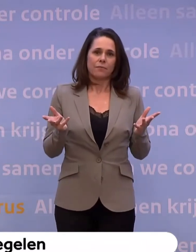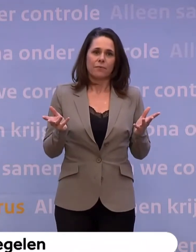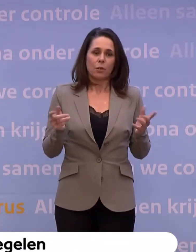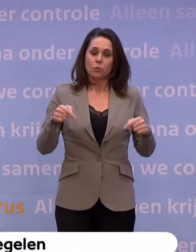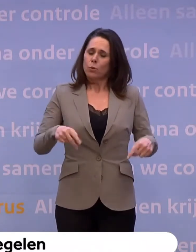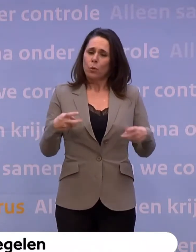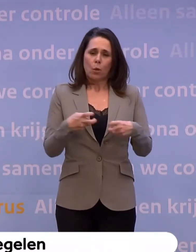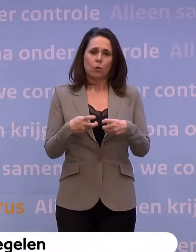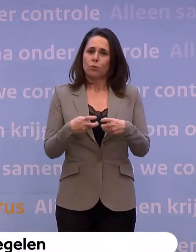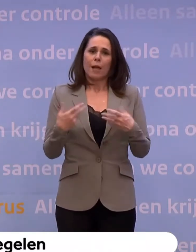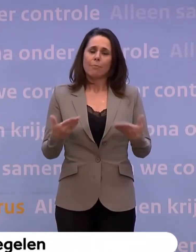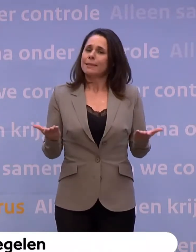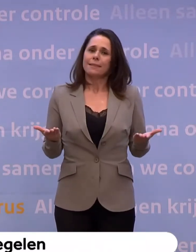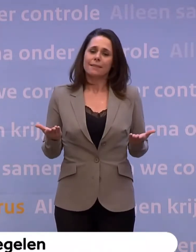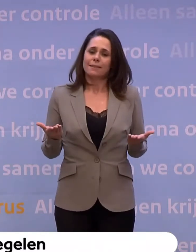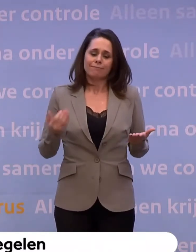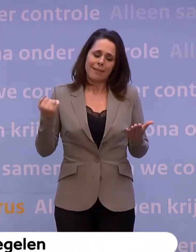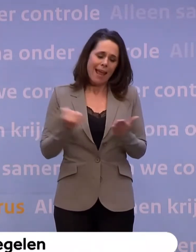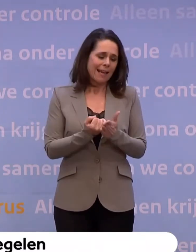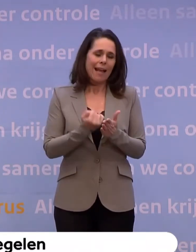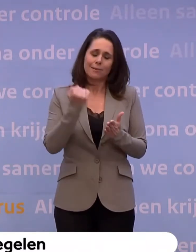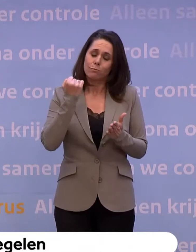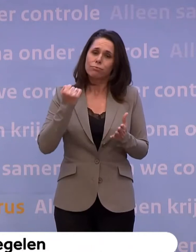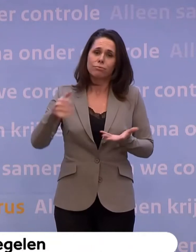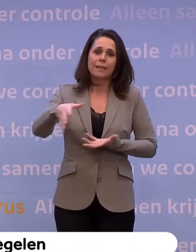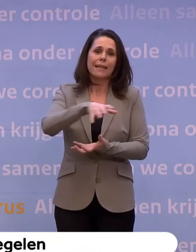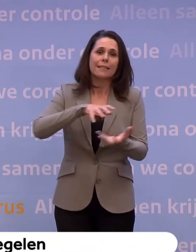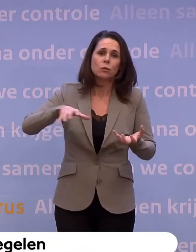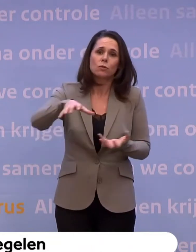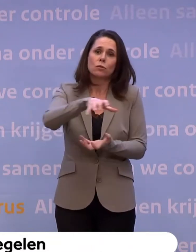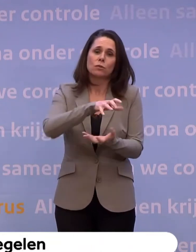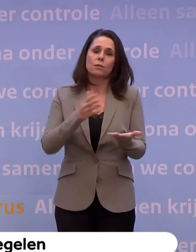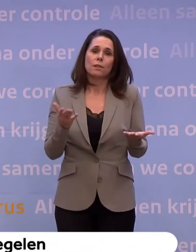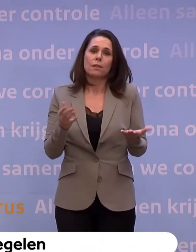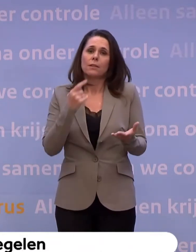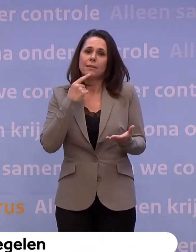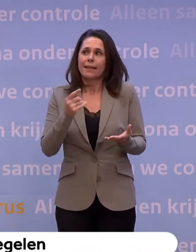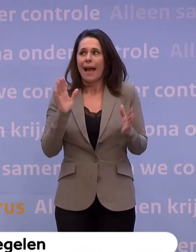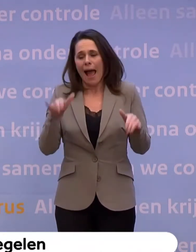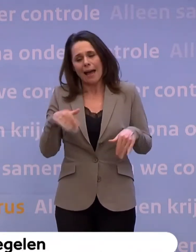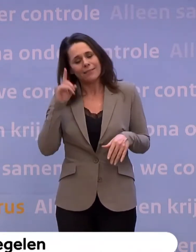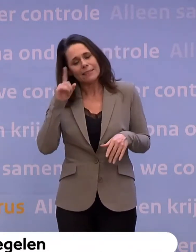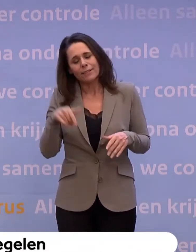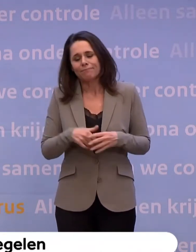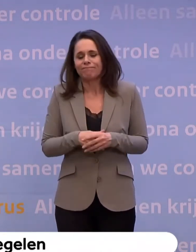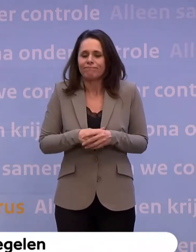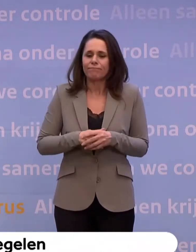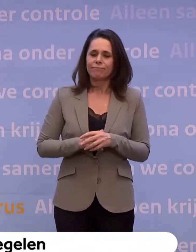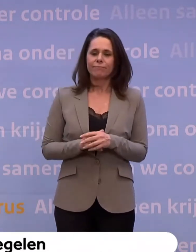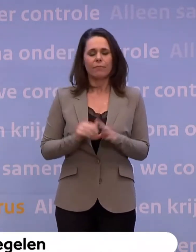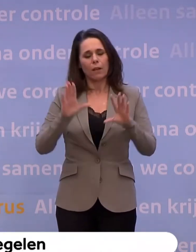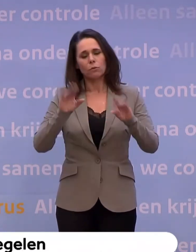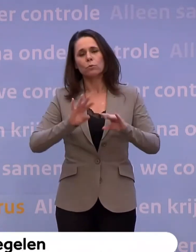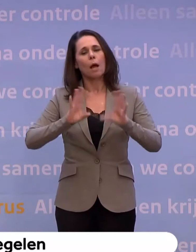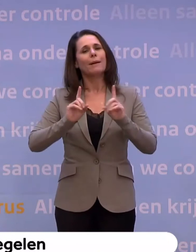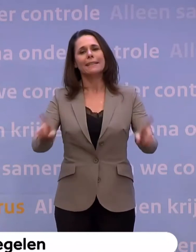niet de luxe nu... ...helaas in deze enorme crisis... ...om te zeggen... ...ja, weet je... ...we doen